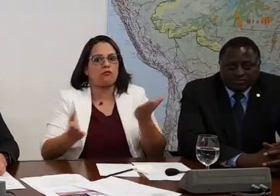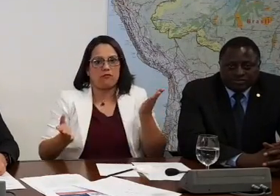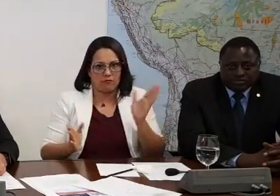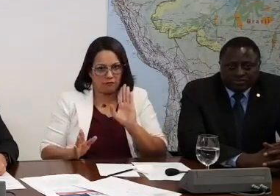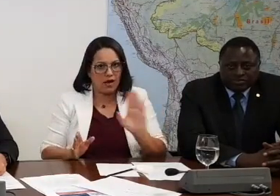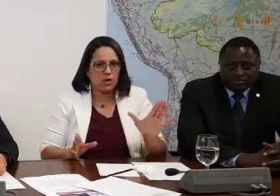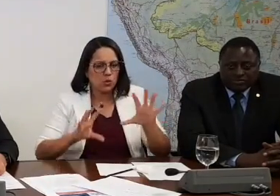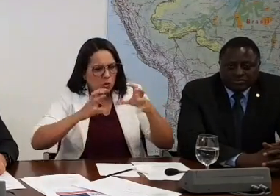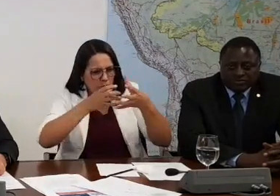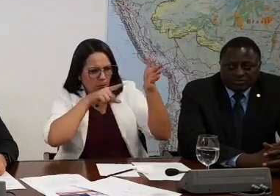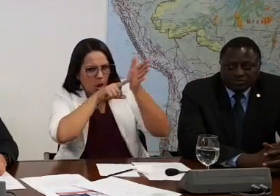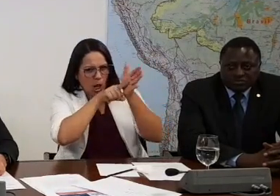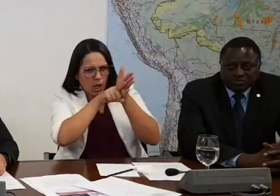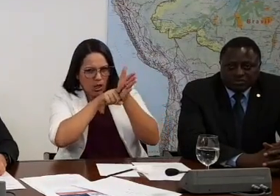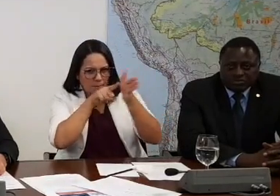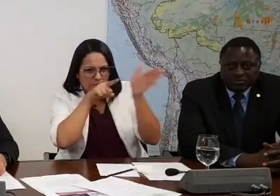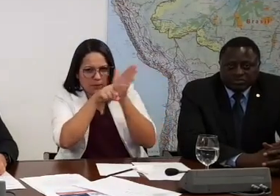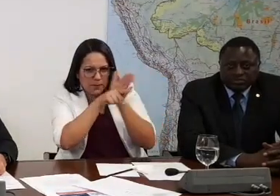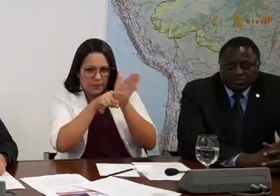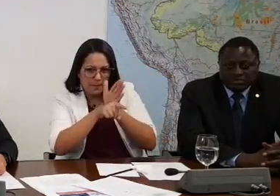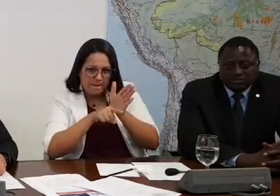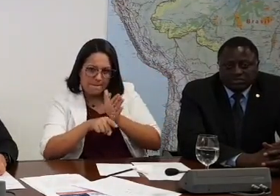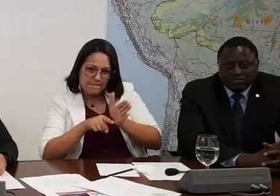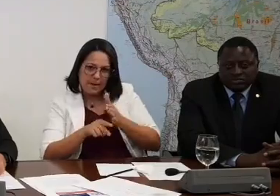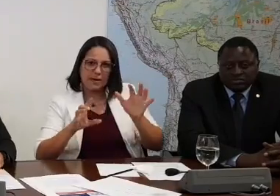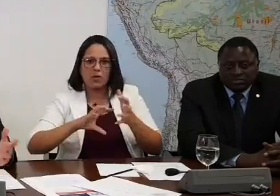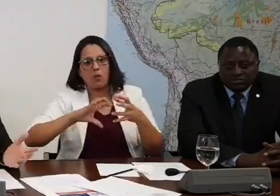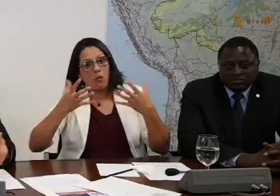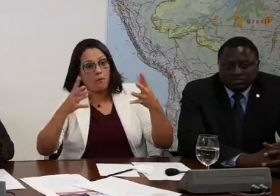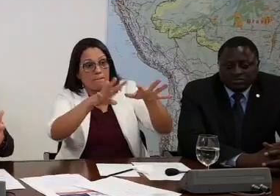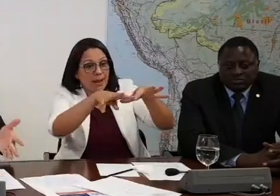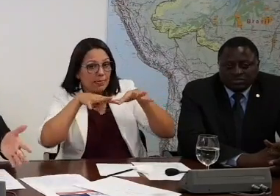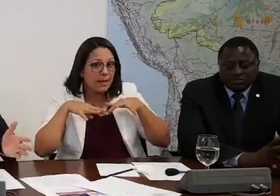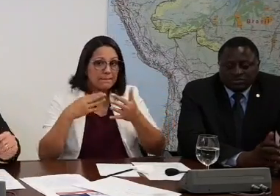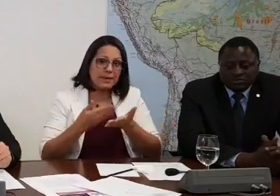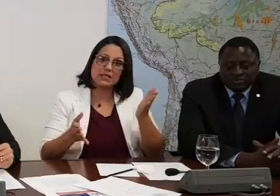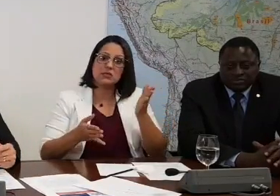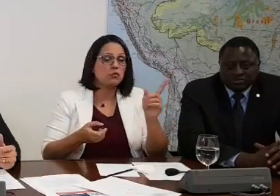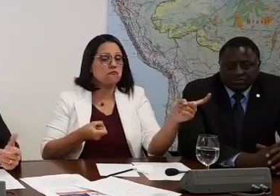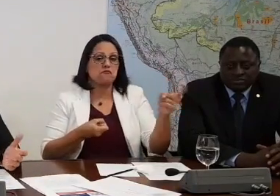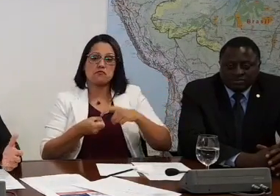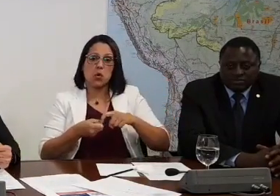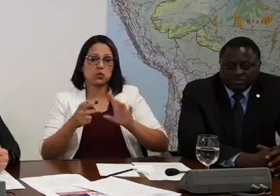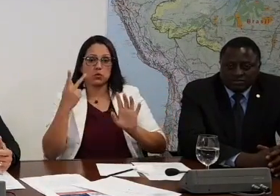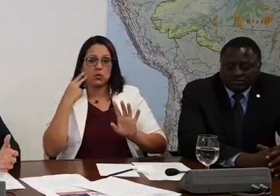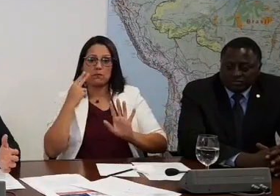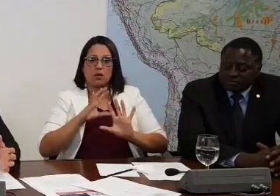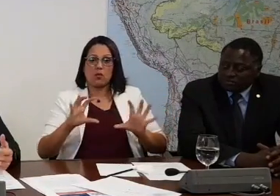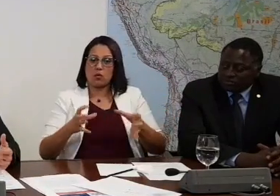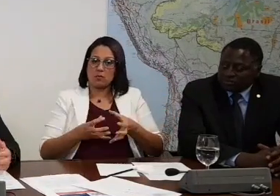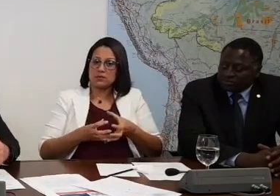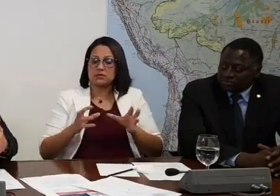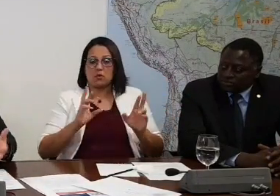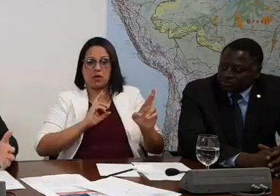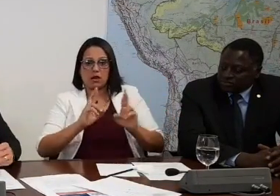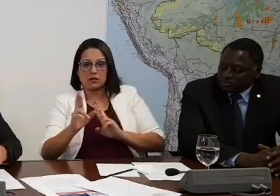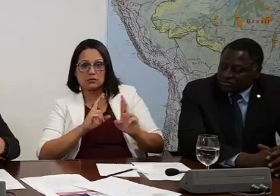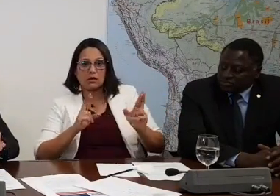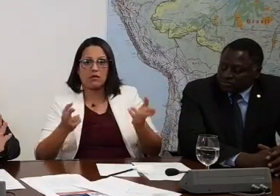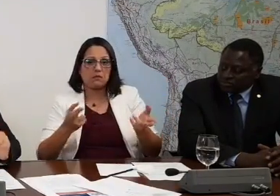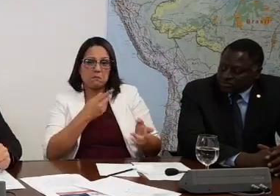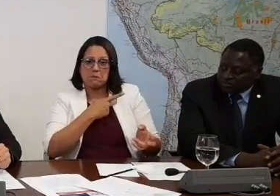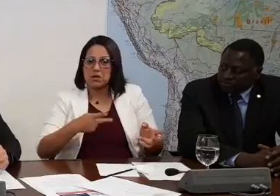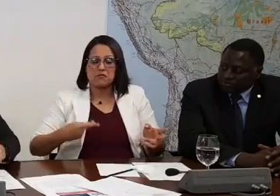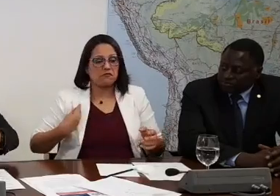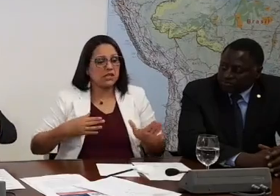comissão lá do Senado ou no plenário do Senado, aí, lamentar, ele volta para a comissão de reações de defesa nacional, presidente,